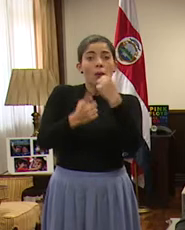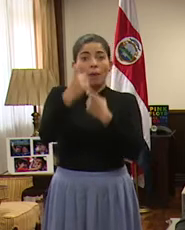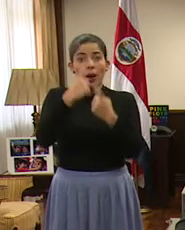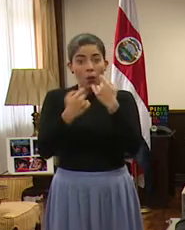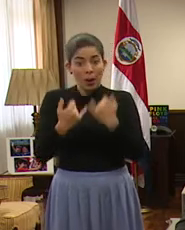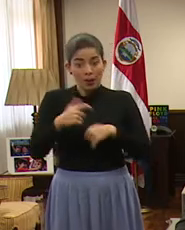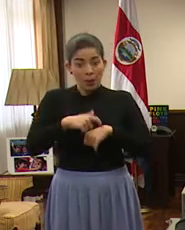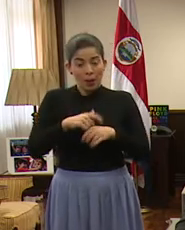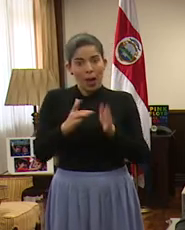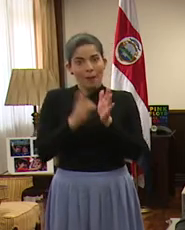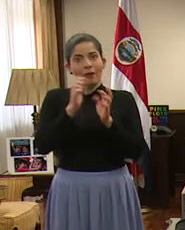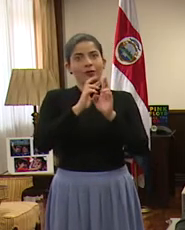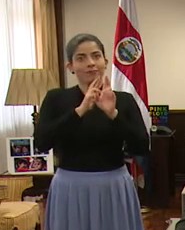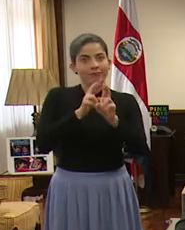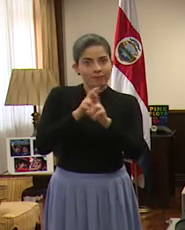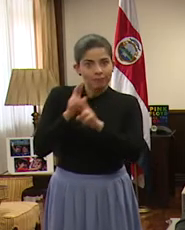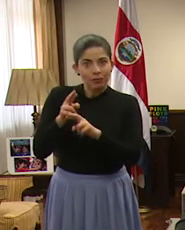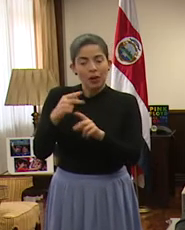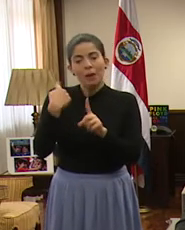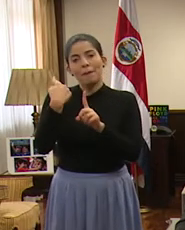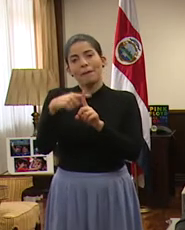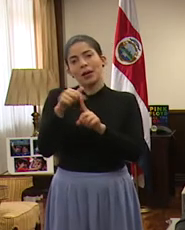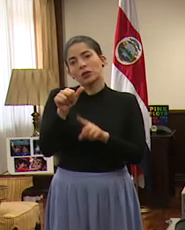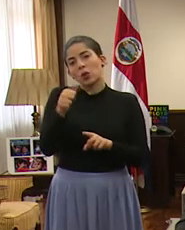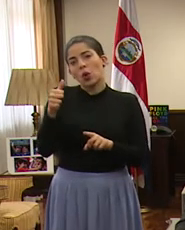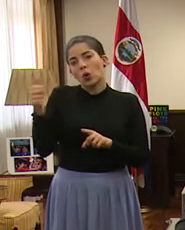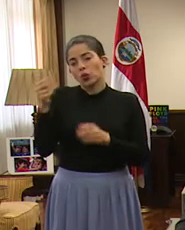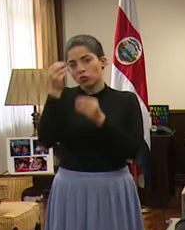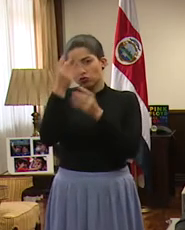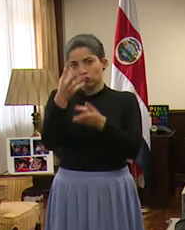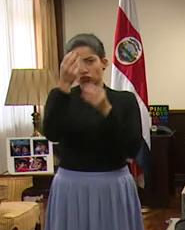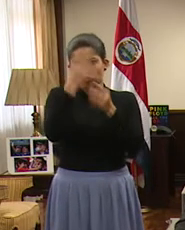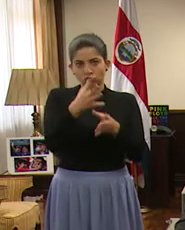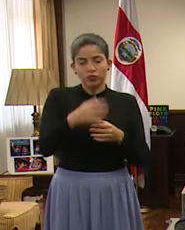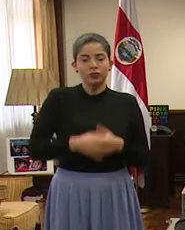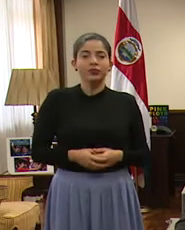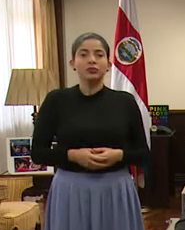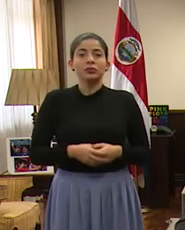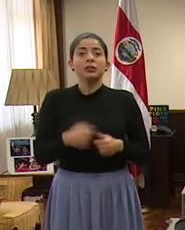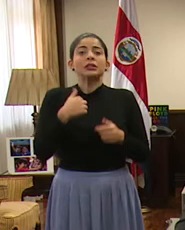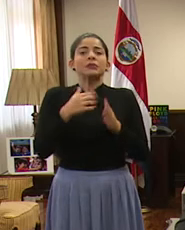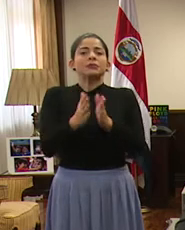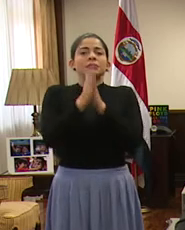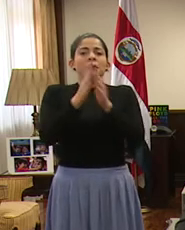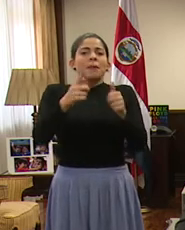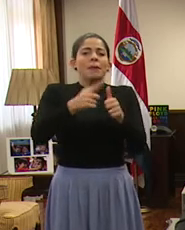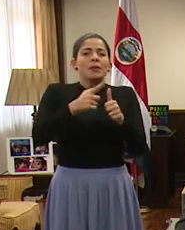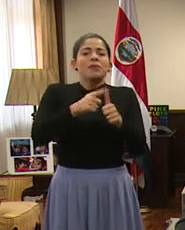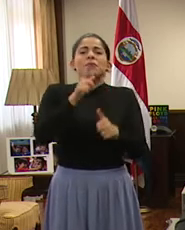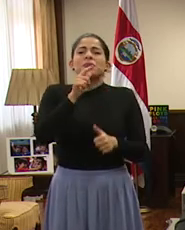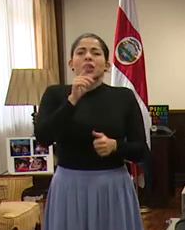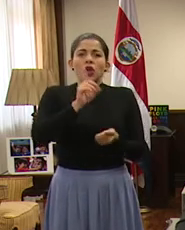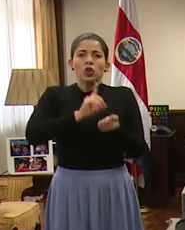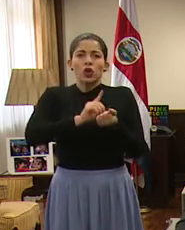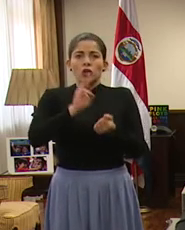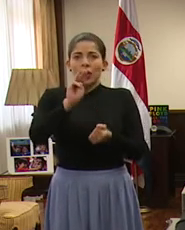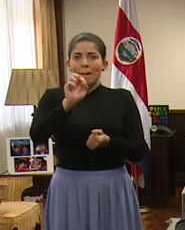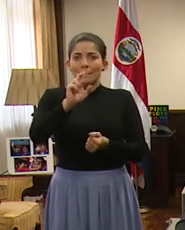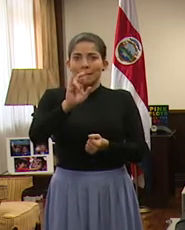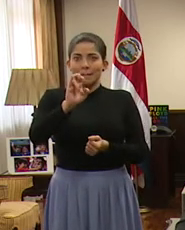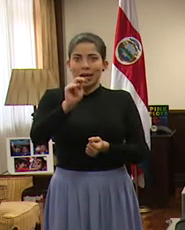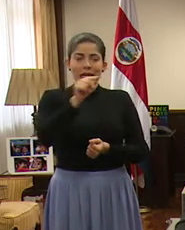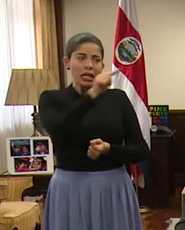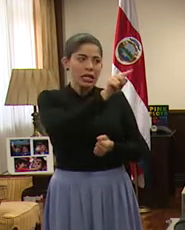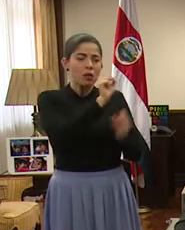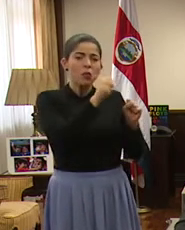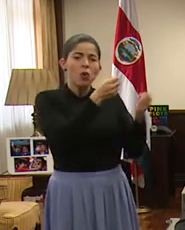este momento, así como hacer otras manifestaciones, otros anuncios. Le pediría en primera instancia al doctor Marín que nos